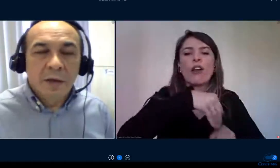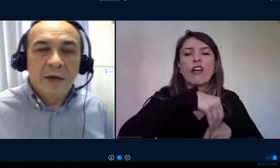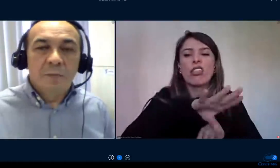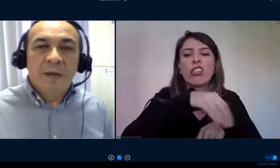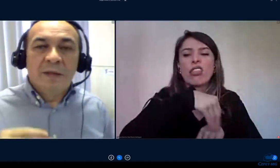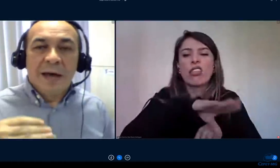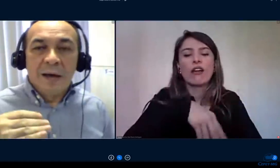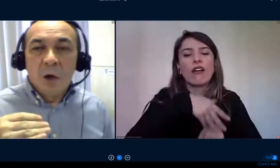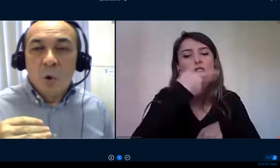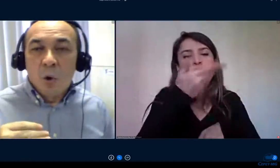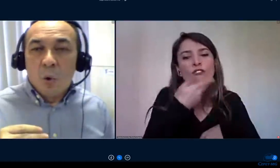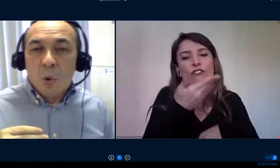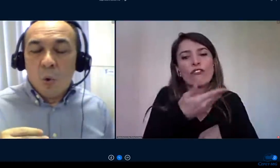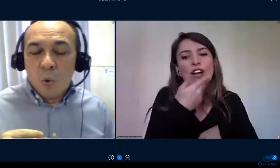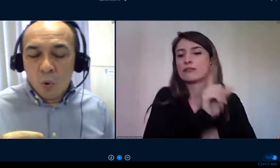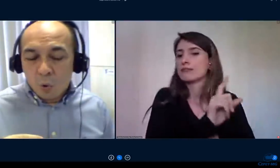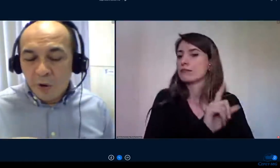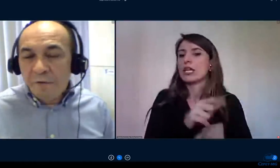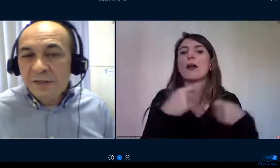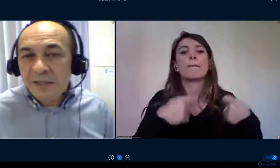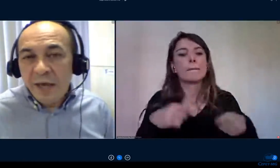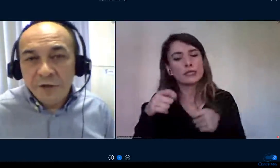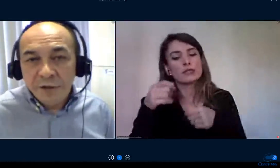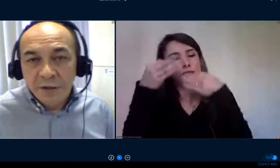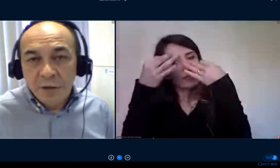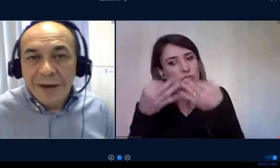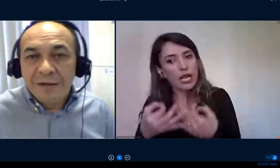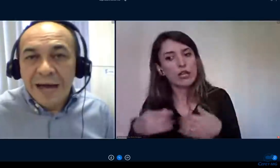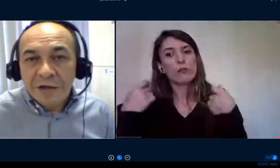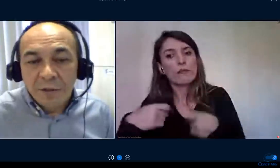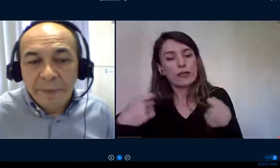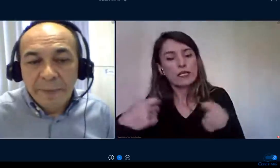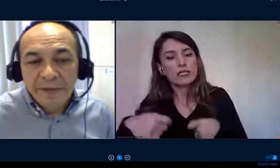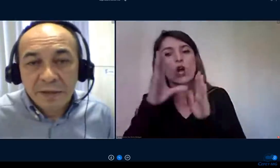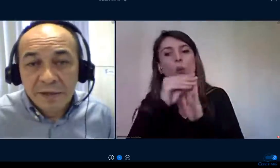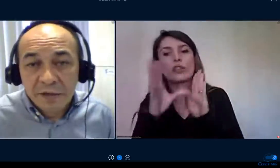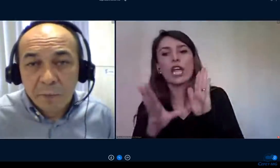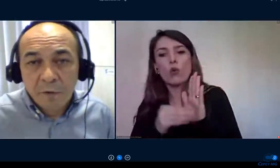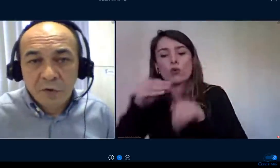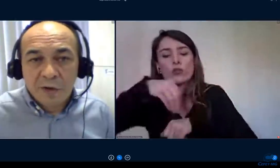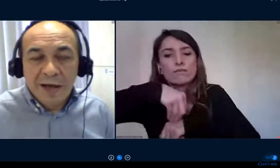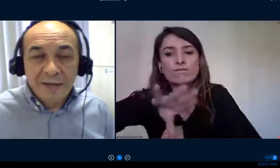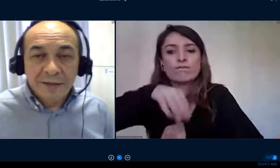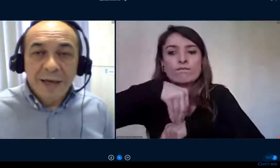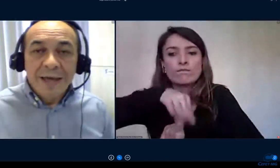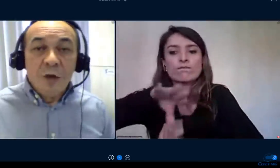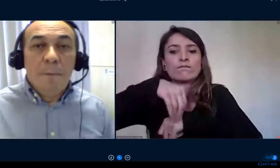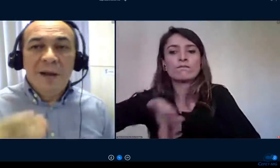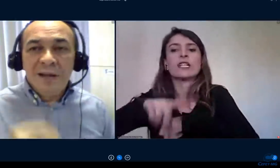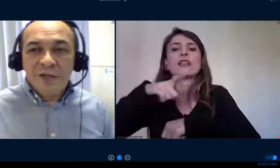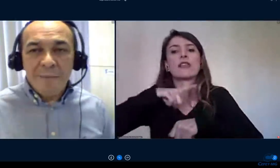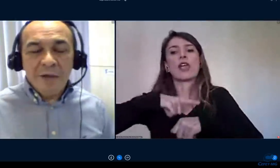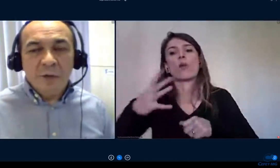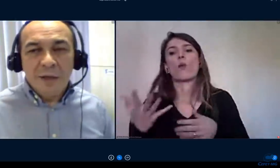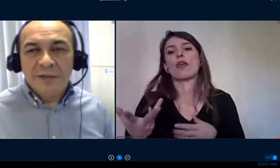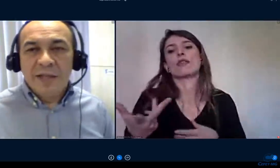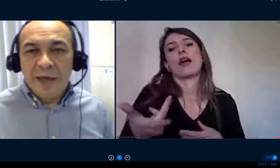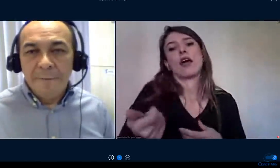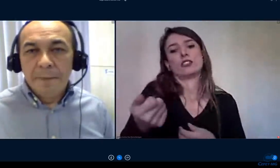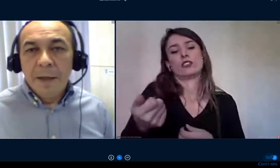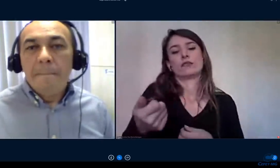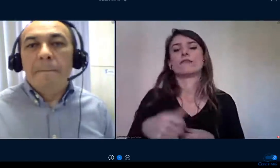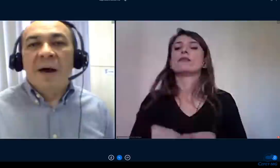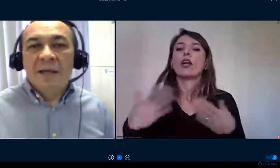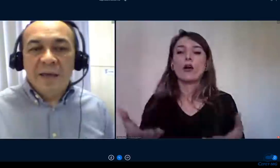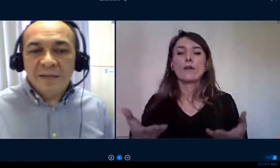respeitar o coeficiente de qualidade de pesquisa desses profissionais e o planejamento que eles